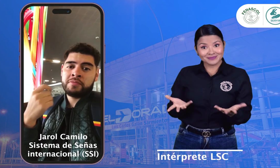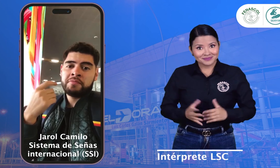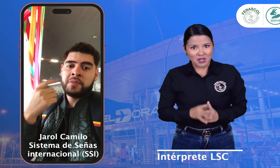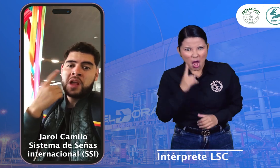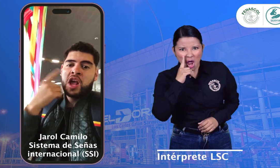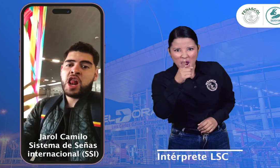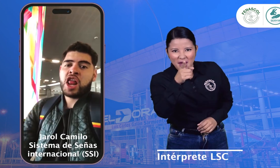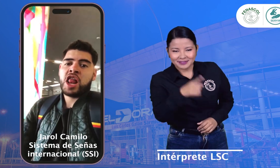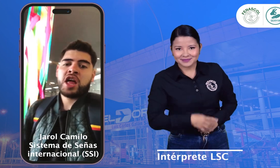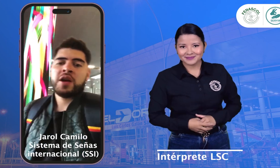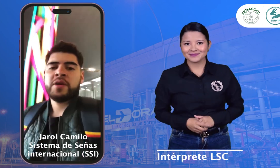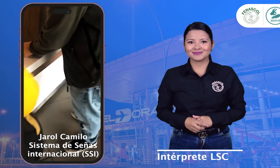comuniquen. Vean.